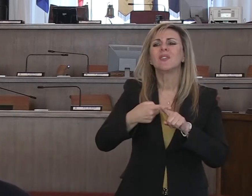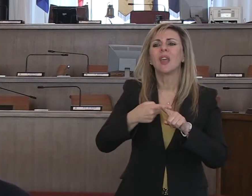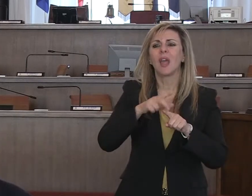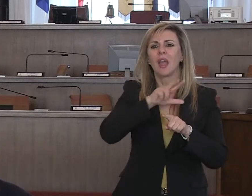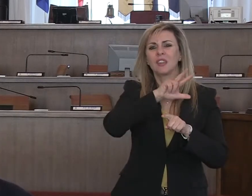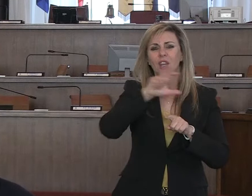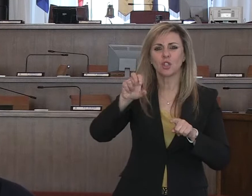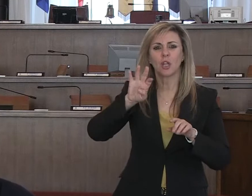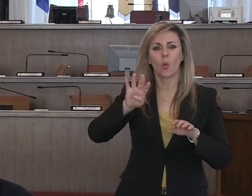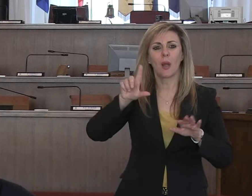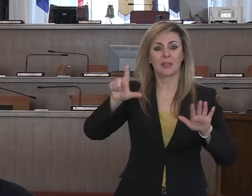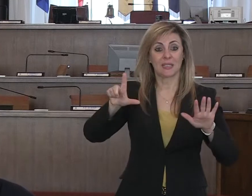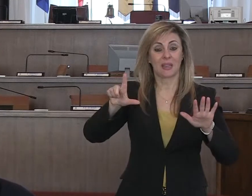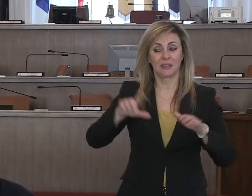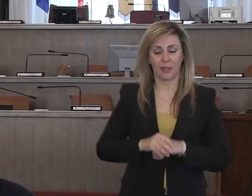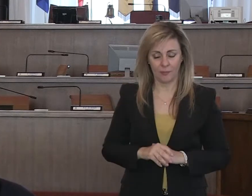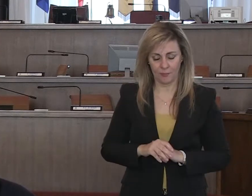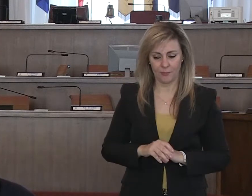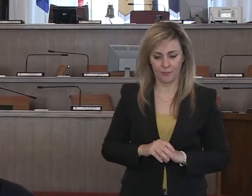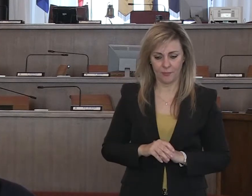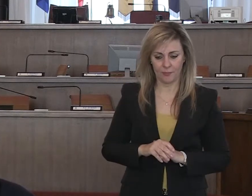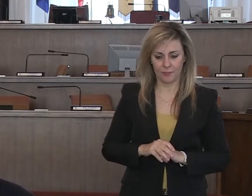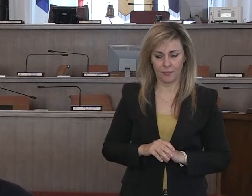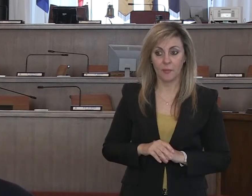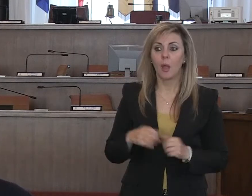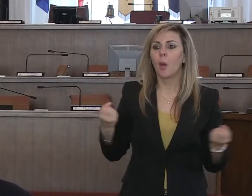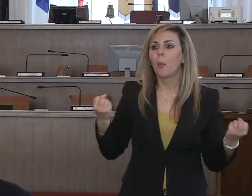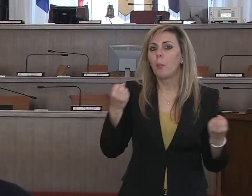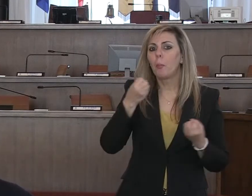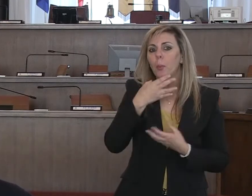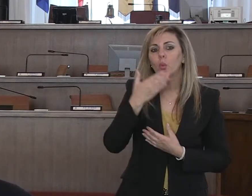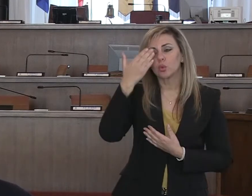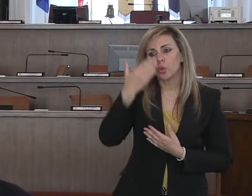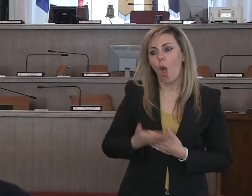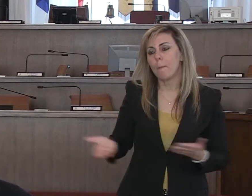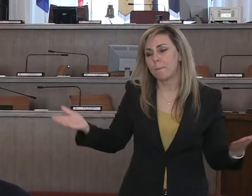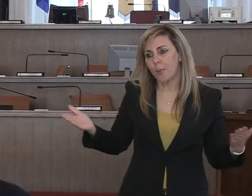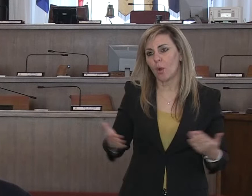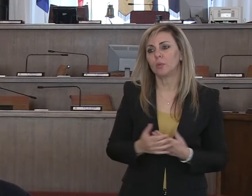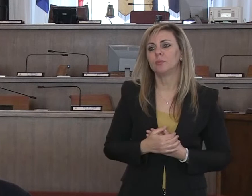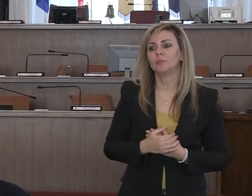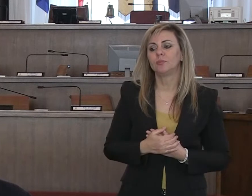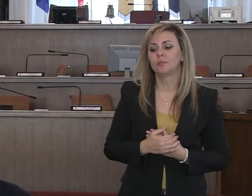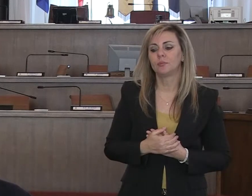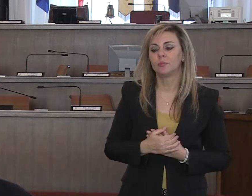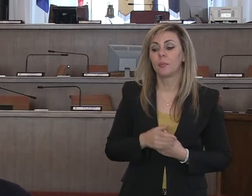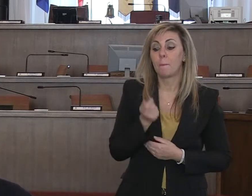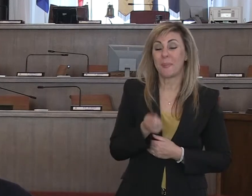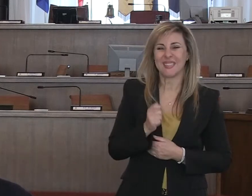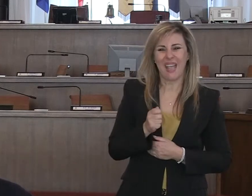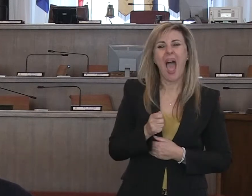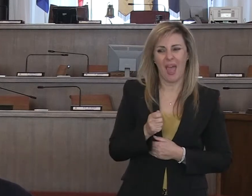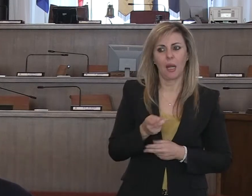347 e purtroppo la maglia nera di questa gradatoria c'è la Pescara